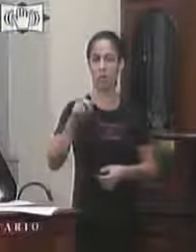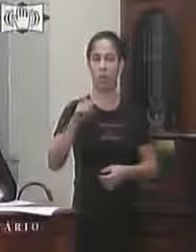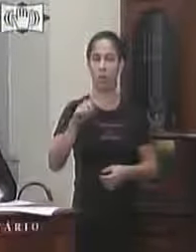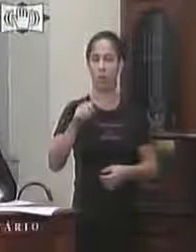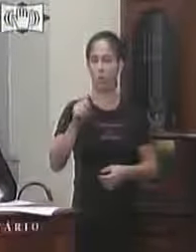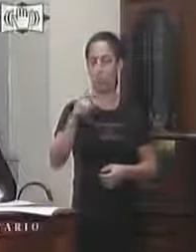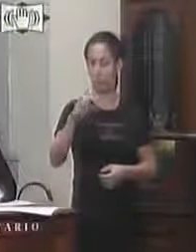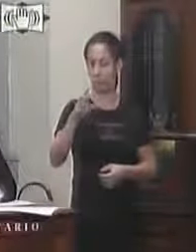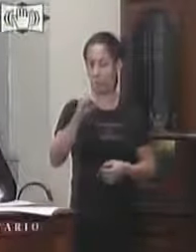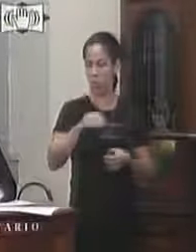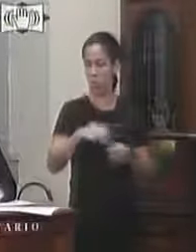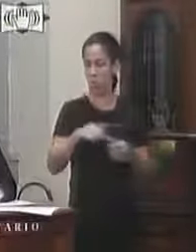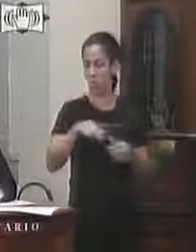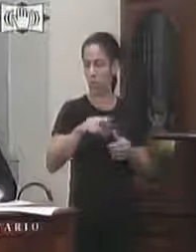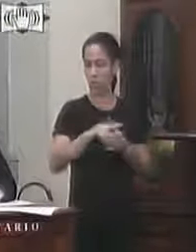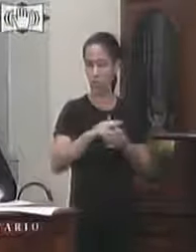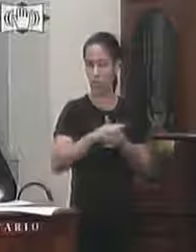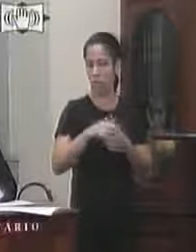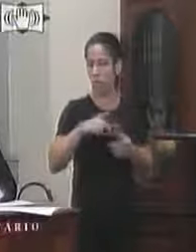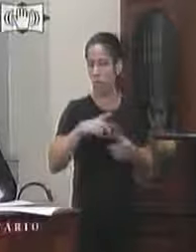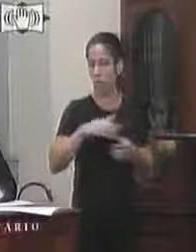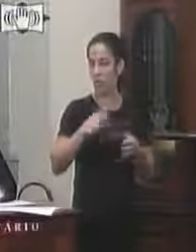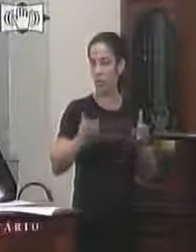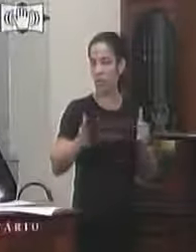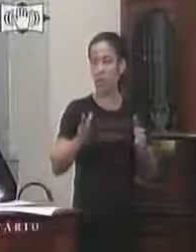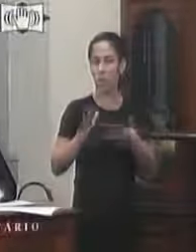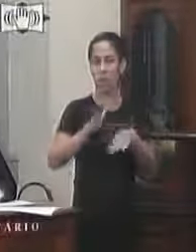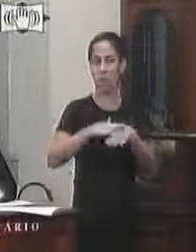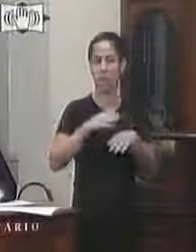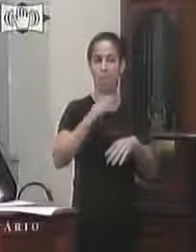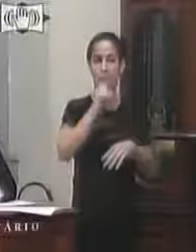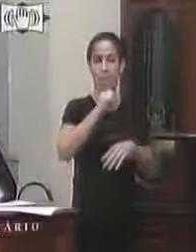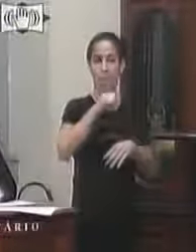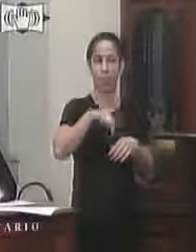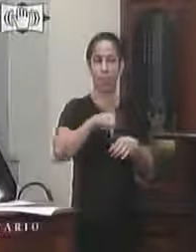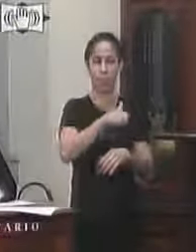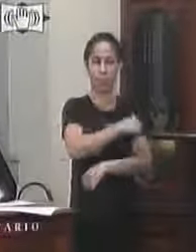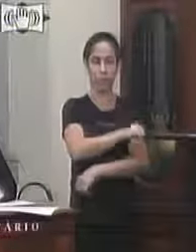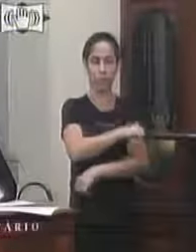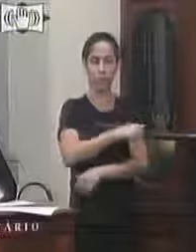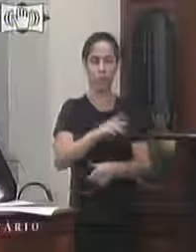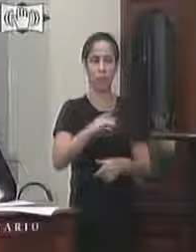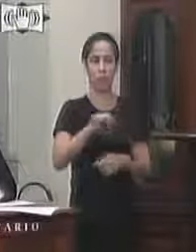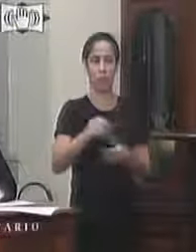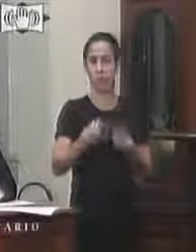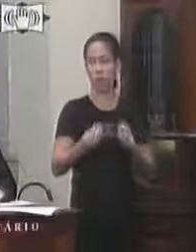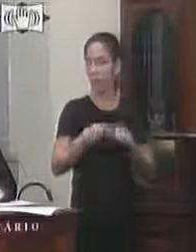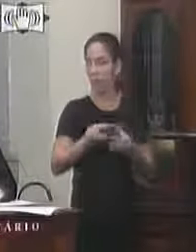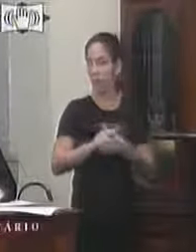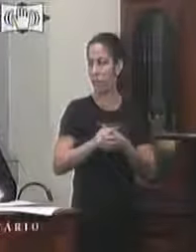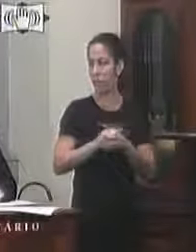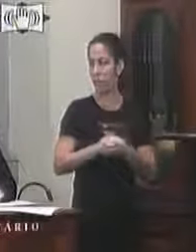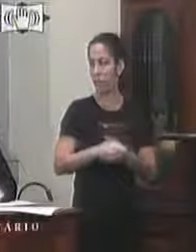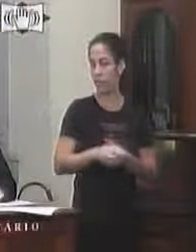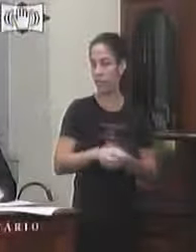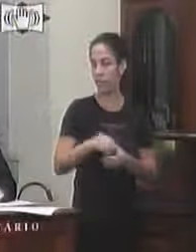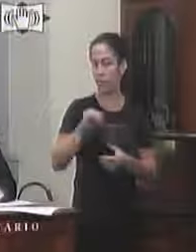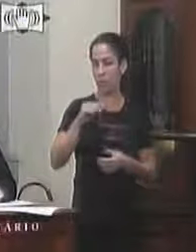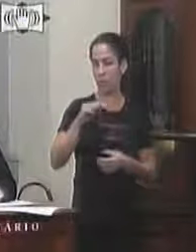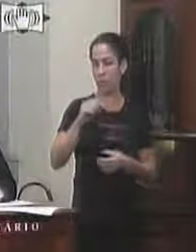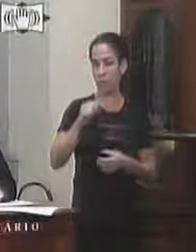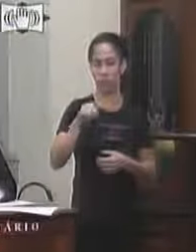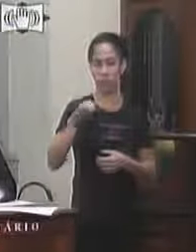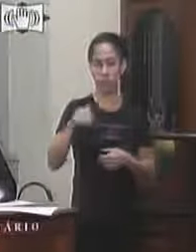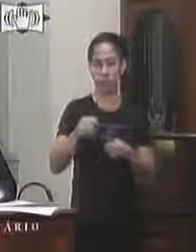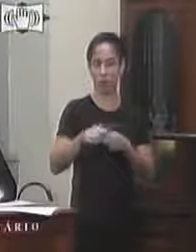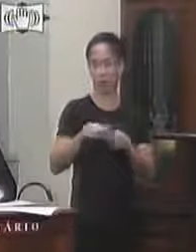viver Valença proporcionalmente é uma das cidades mais envelhecidas no estado do Rio de Janeiro conforme dados do IBGE políticas públicas de